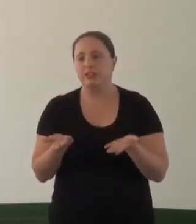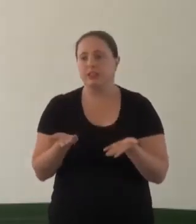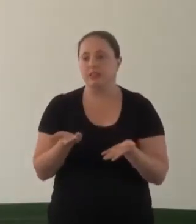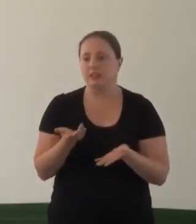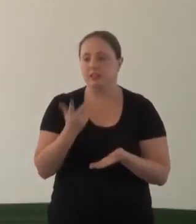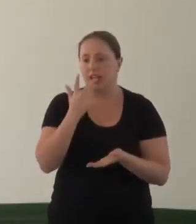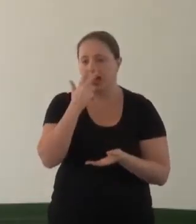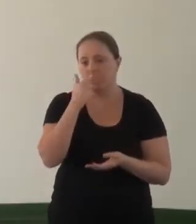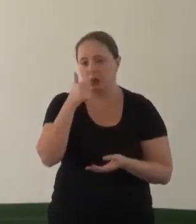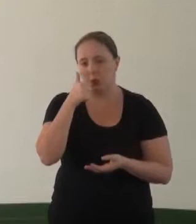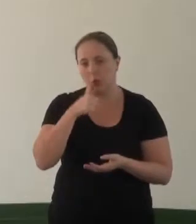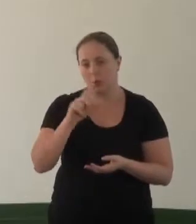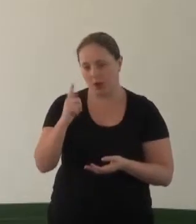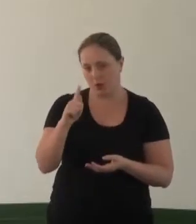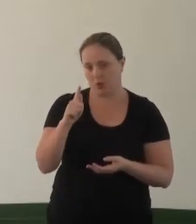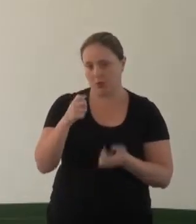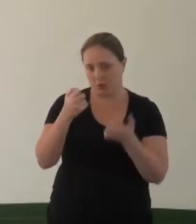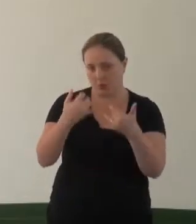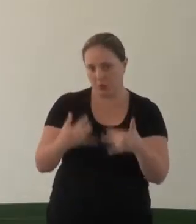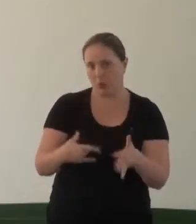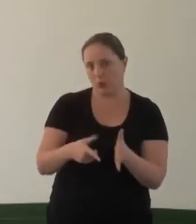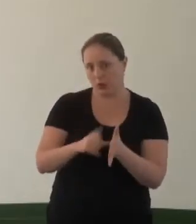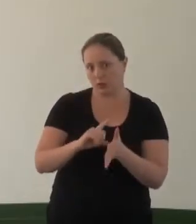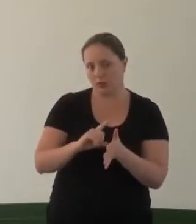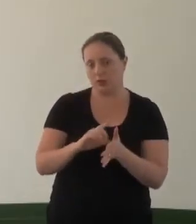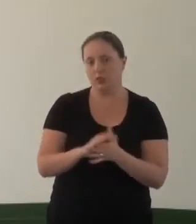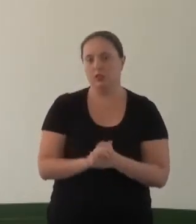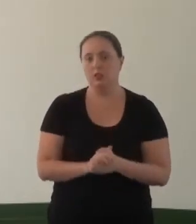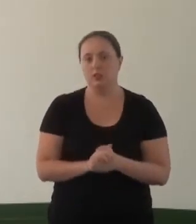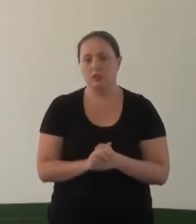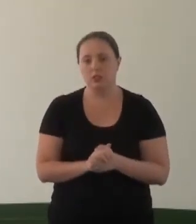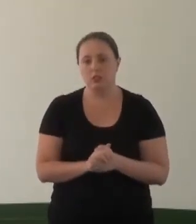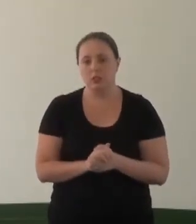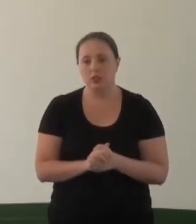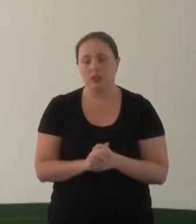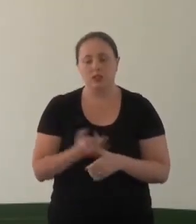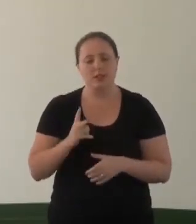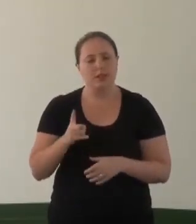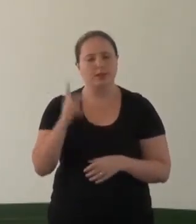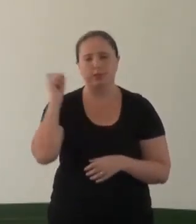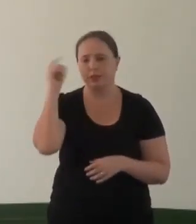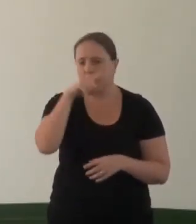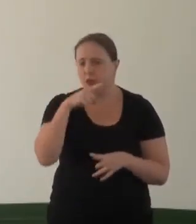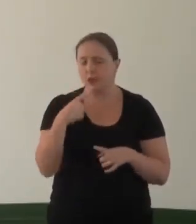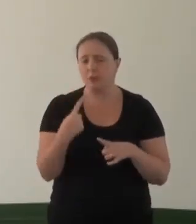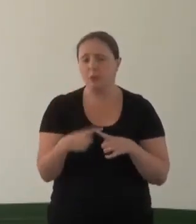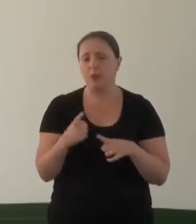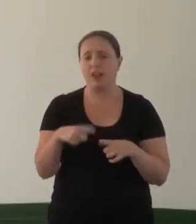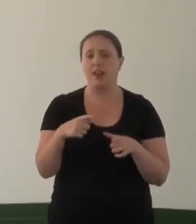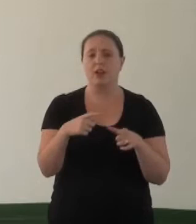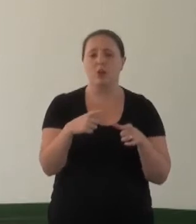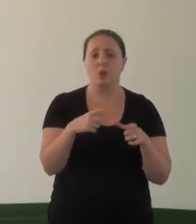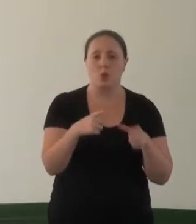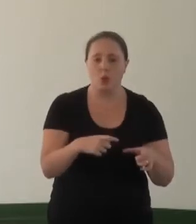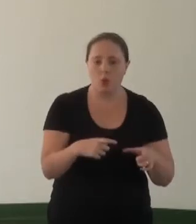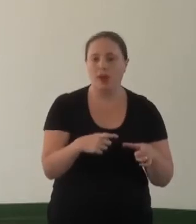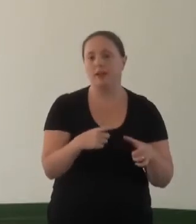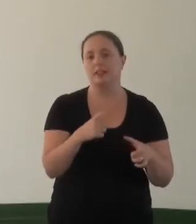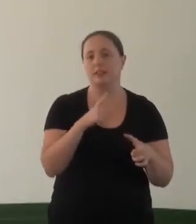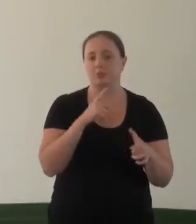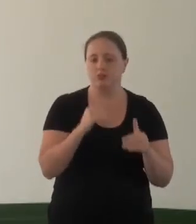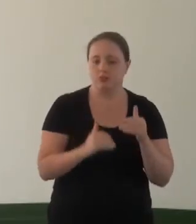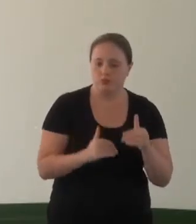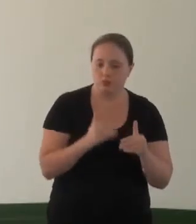foi a né, de Goiás, de Goiânia, que colocou, né, que toda essa grande dificuldade, né, porque é um órgão que tem todo um